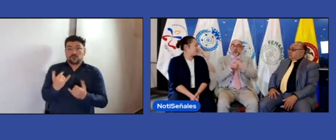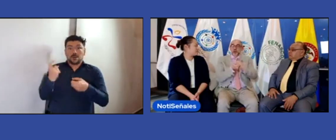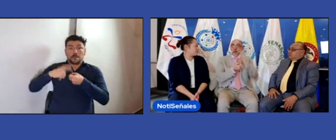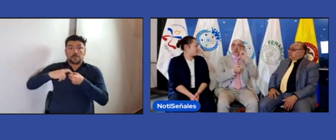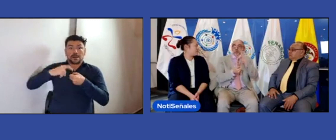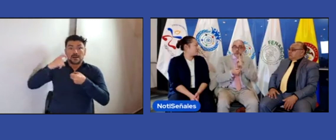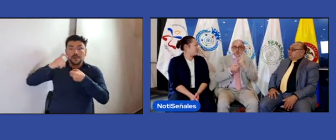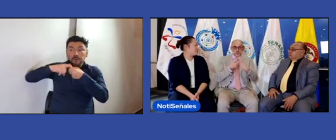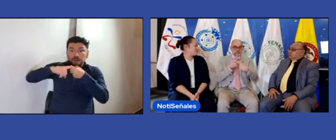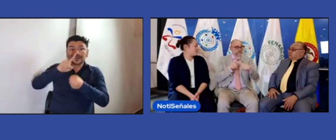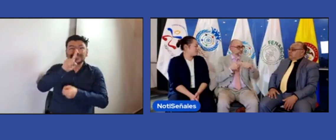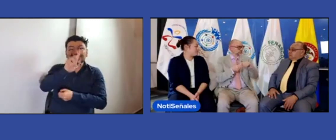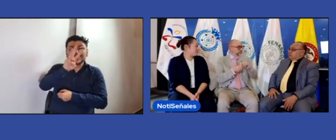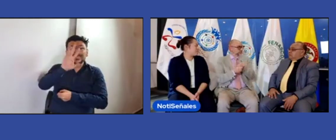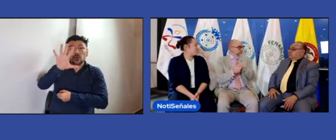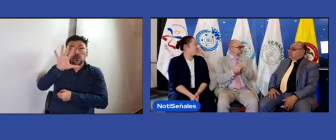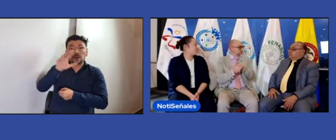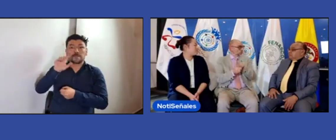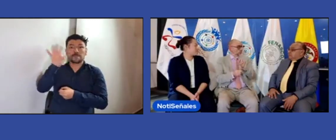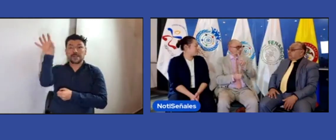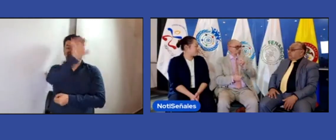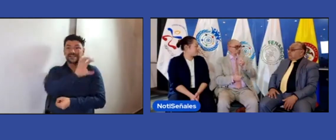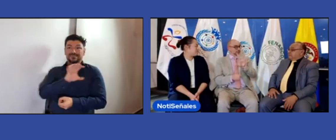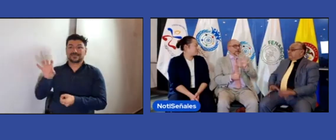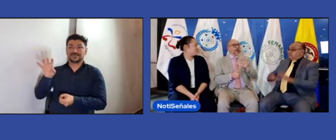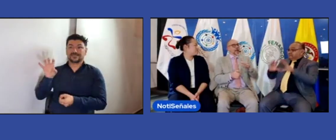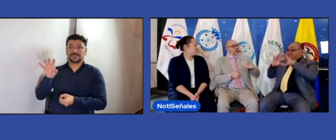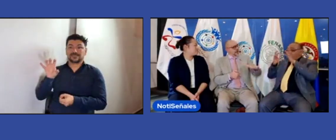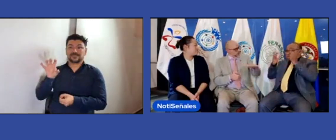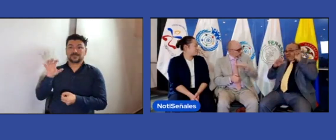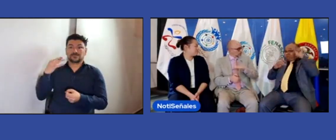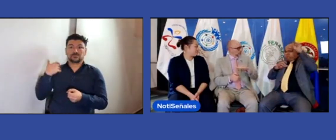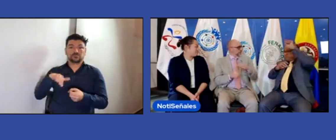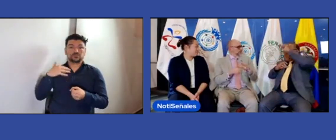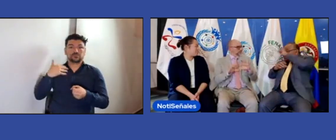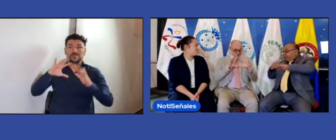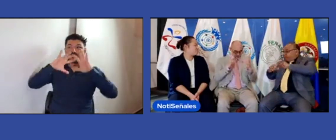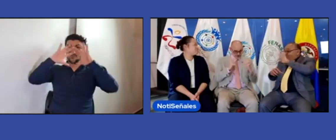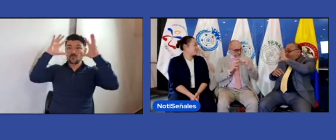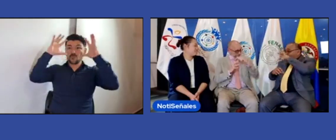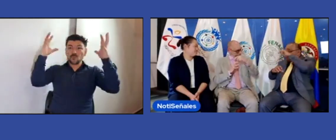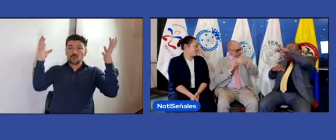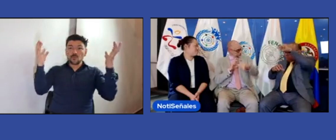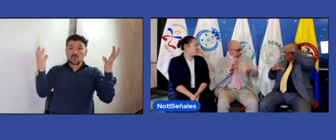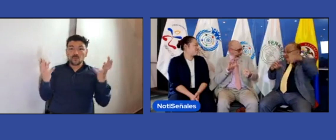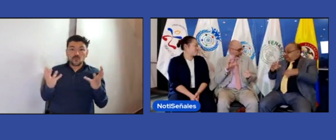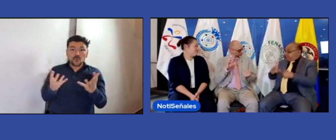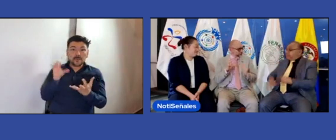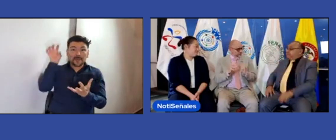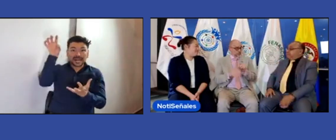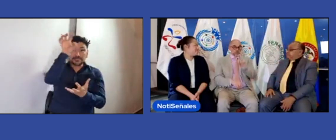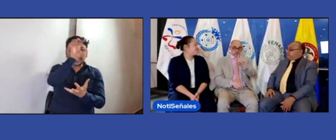en este momento cuenta con presencia de 135 miembros en todo el mundo, ¿no? ¿En el mundo?